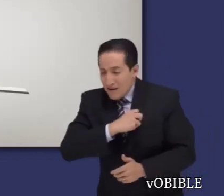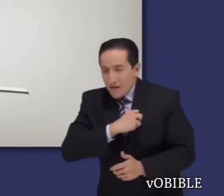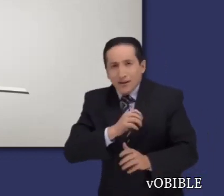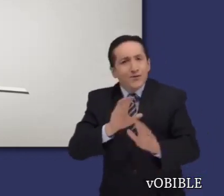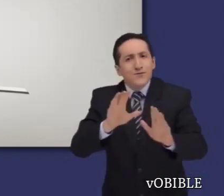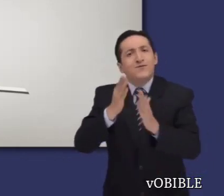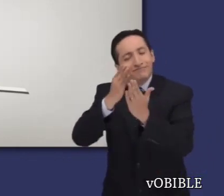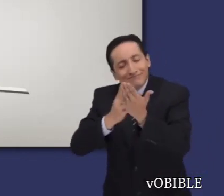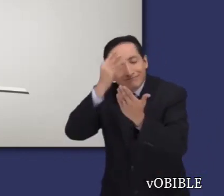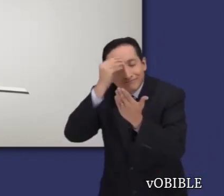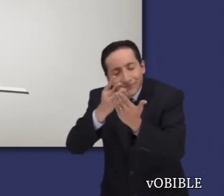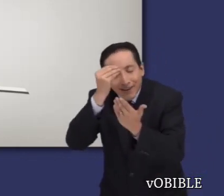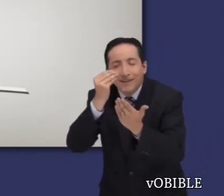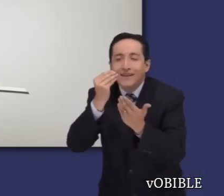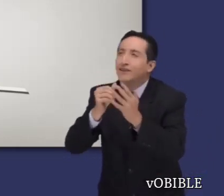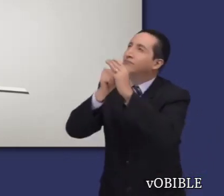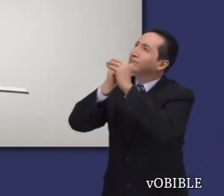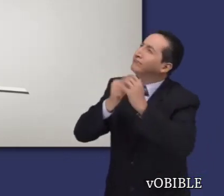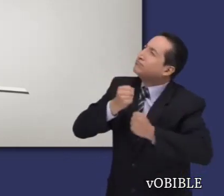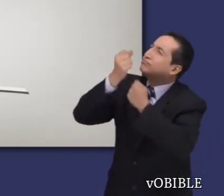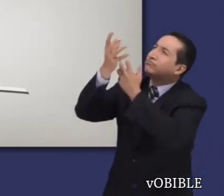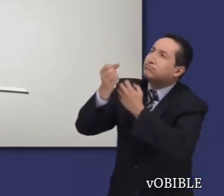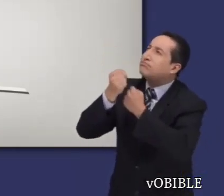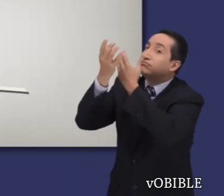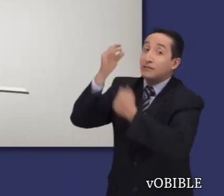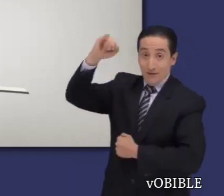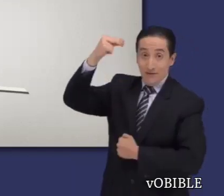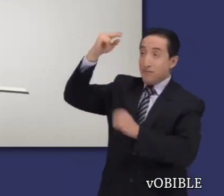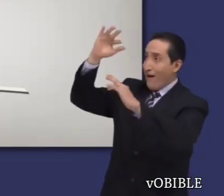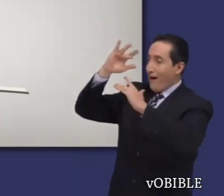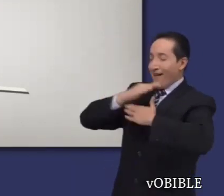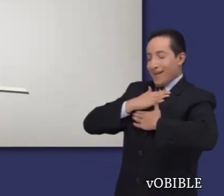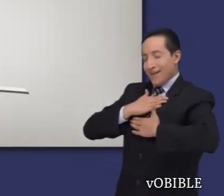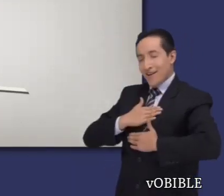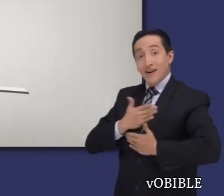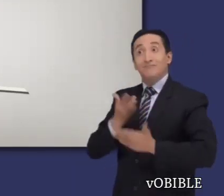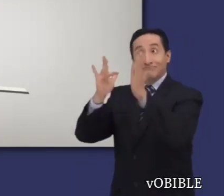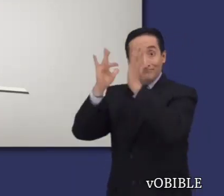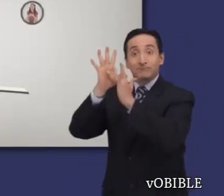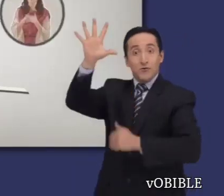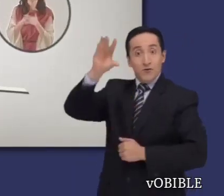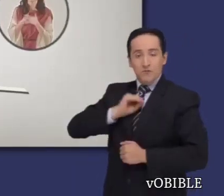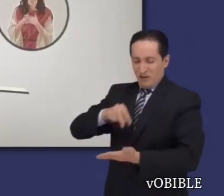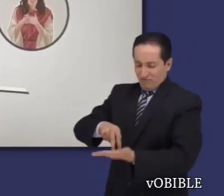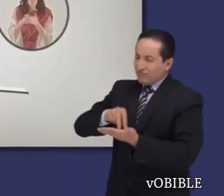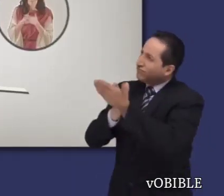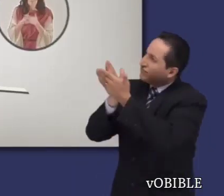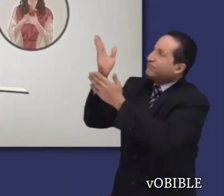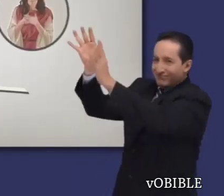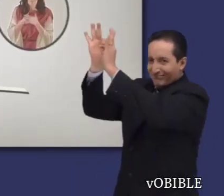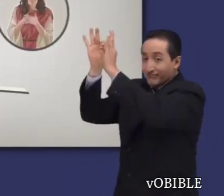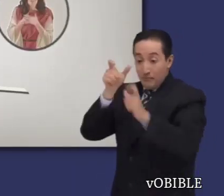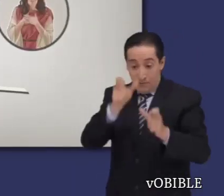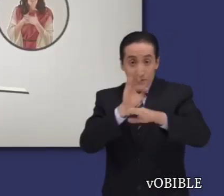mismo. En que la palabra y el Espíritu de Dios pueden ayudarnos a imitar la actitud mental de Cristo. Y en